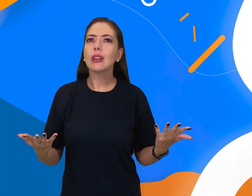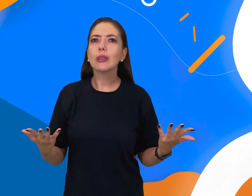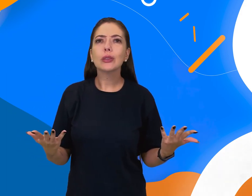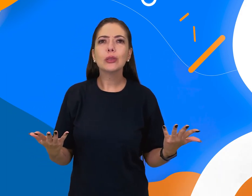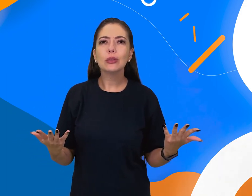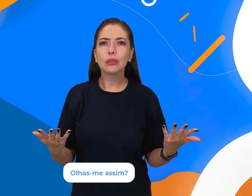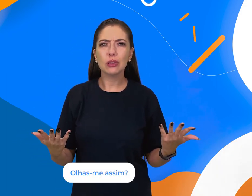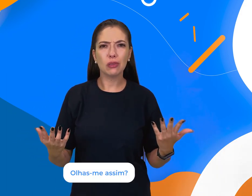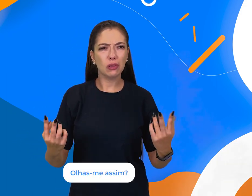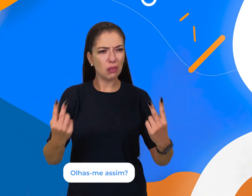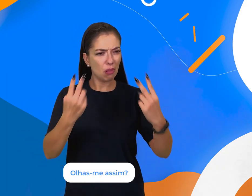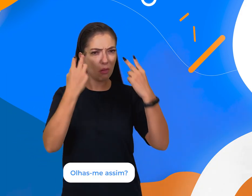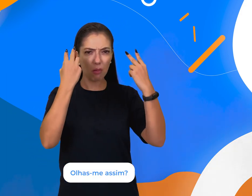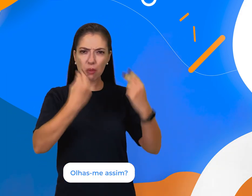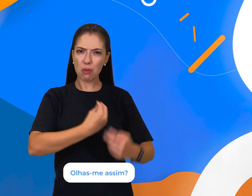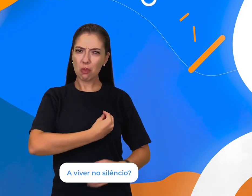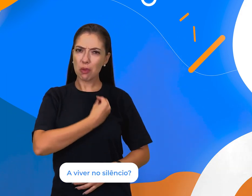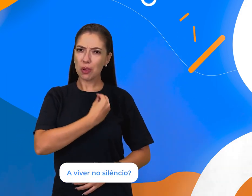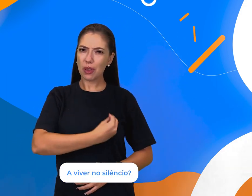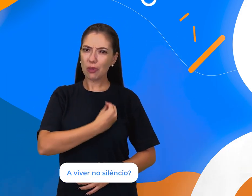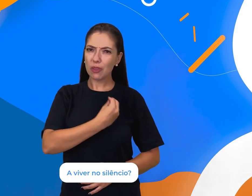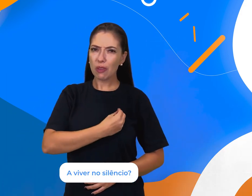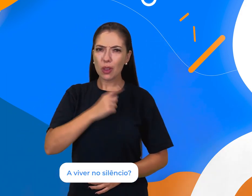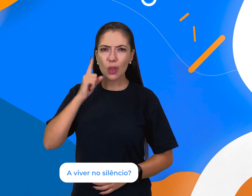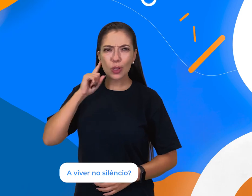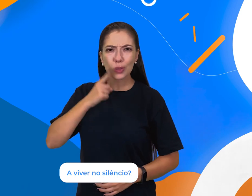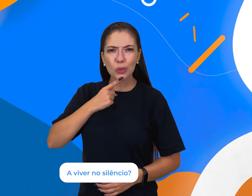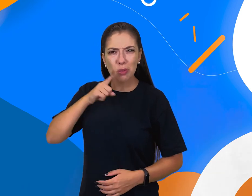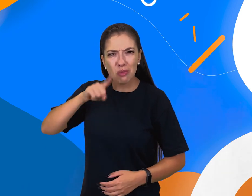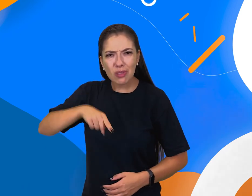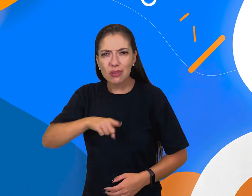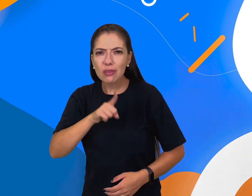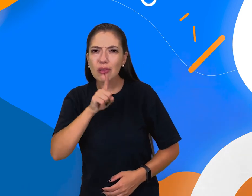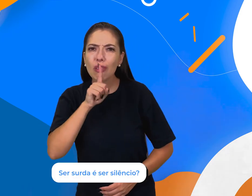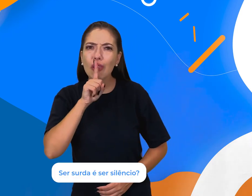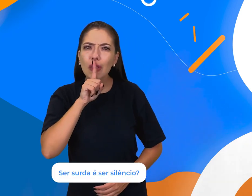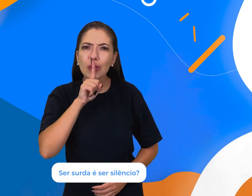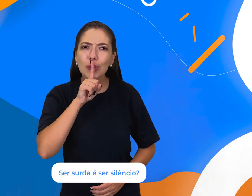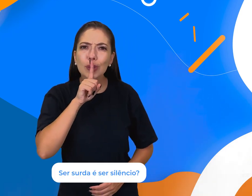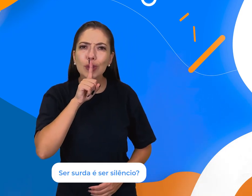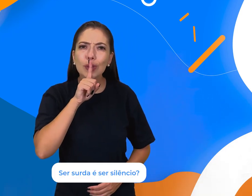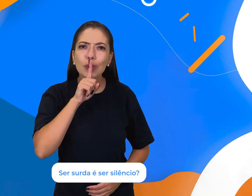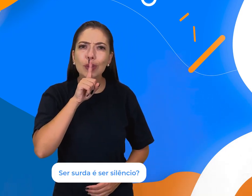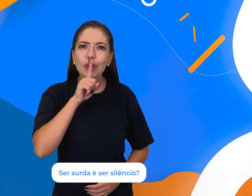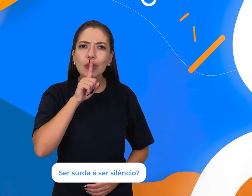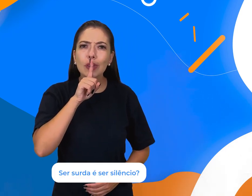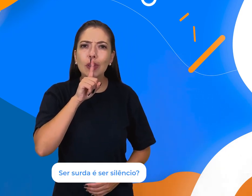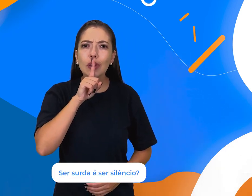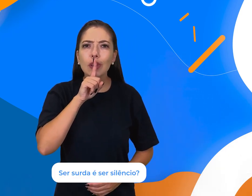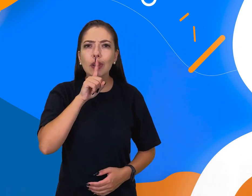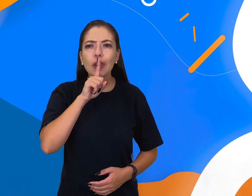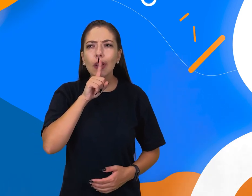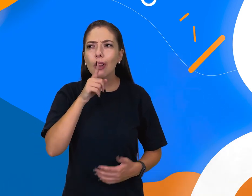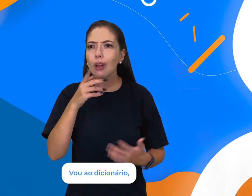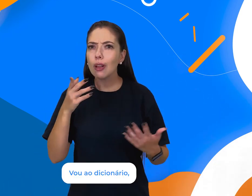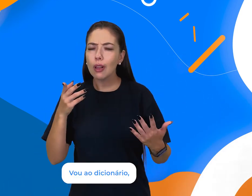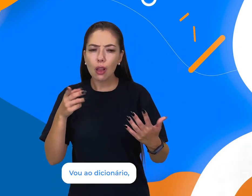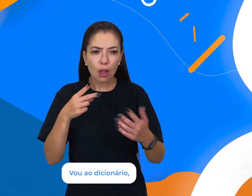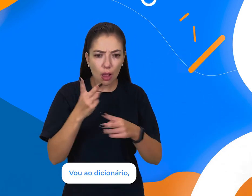Olhas-me assim, a viver no silêncio? Ser surdo é ser silêncio? Vou